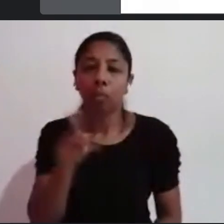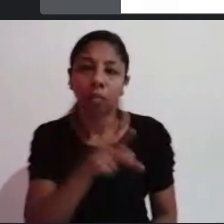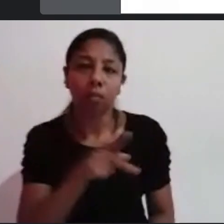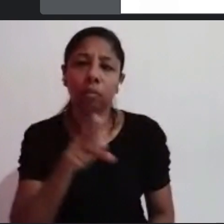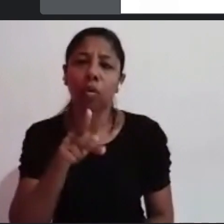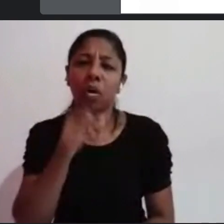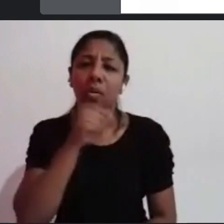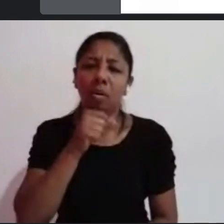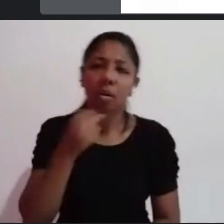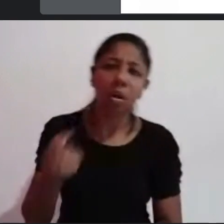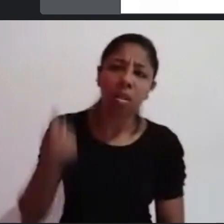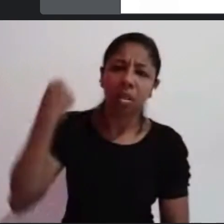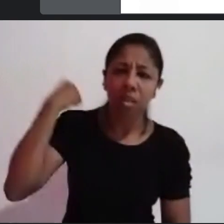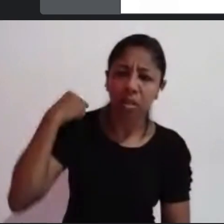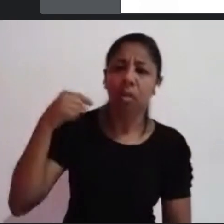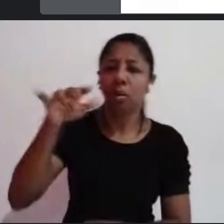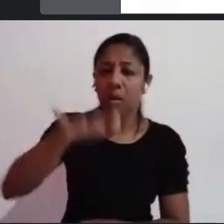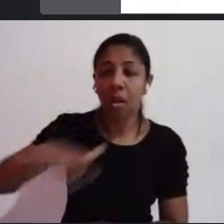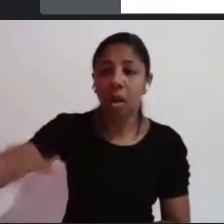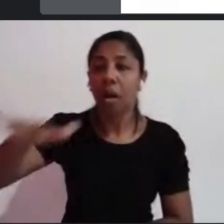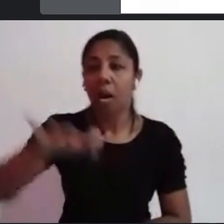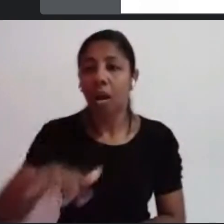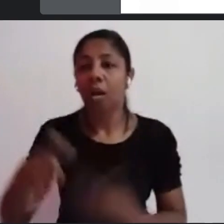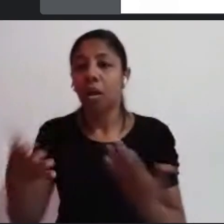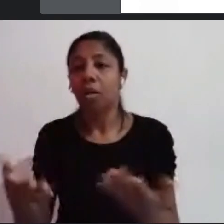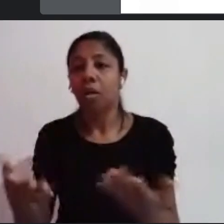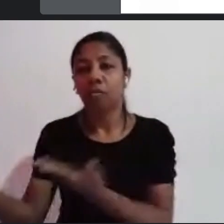e já retorno a palavra também.